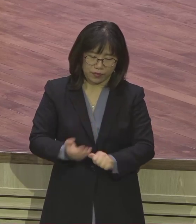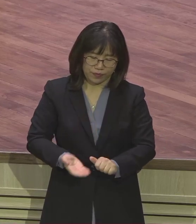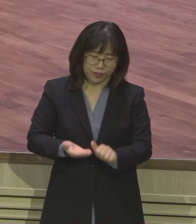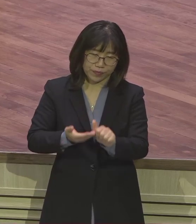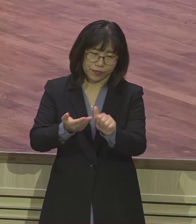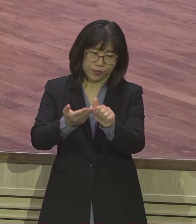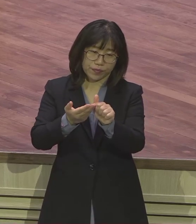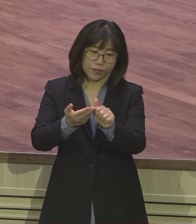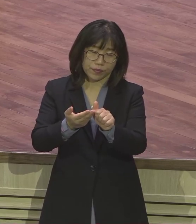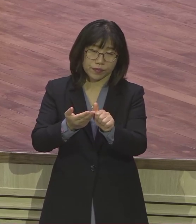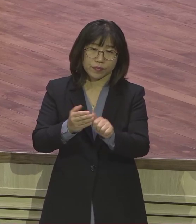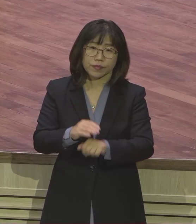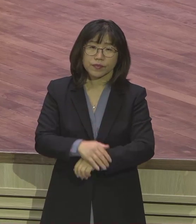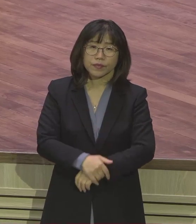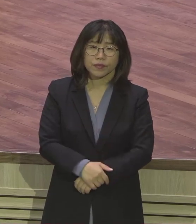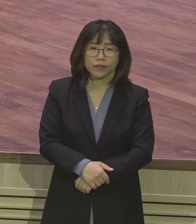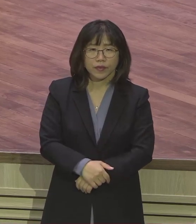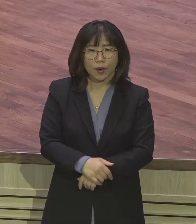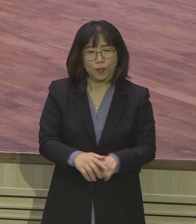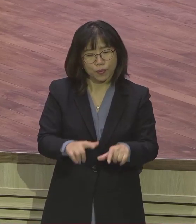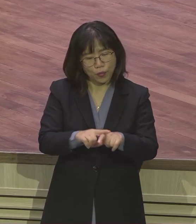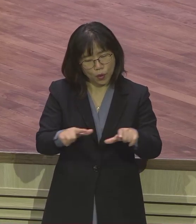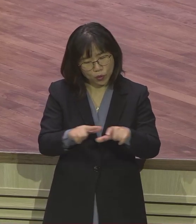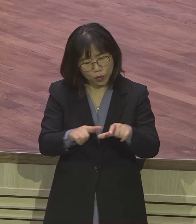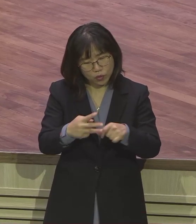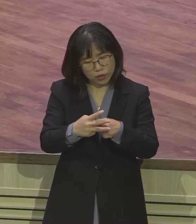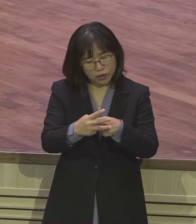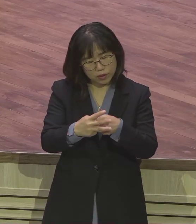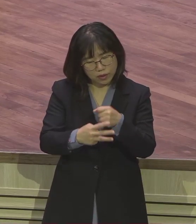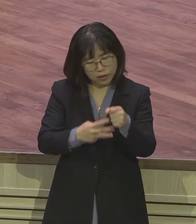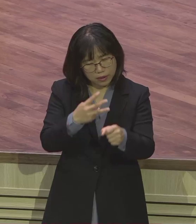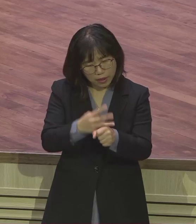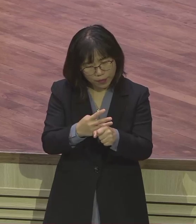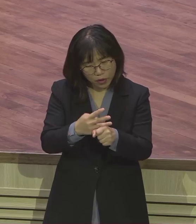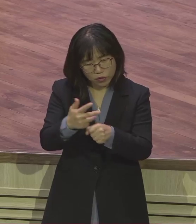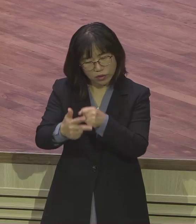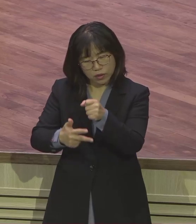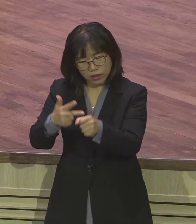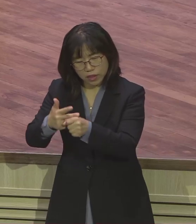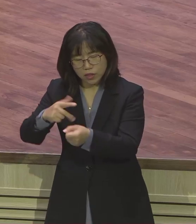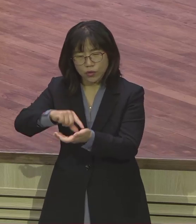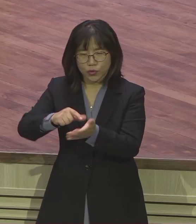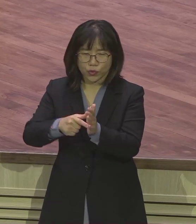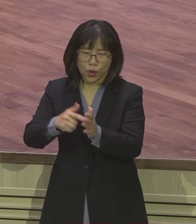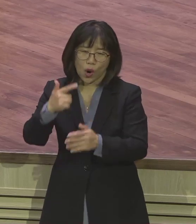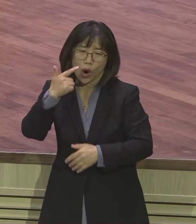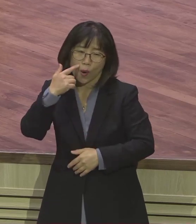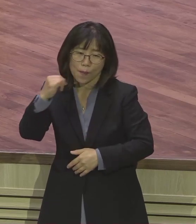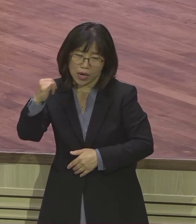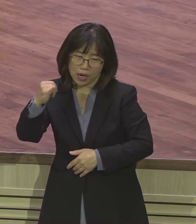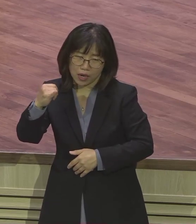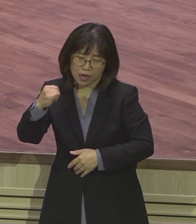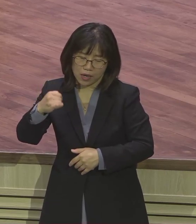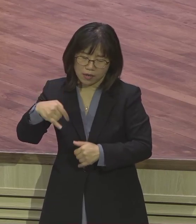빠르면 3년, 길면 6, 7년. 자, 모세는 부모 밑에서 어떻게 해요? 곧 젖 되고 6, 7년. 신앙 교육을